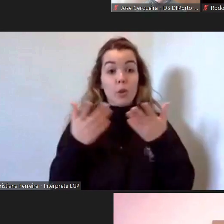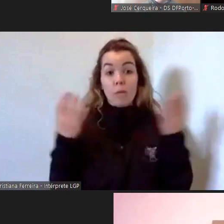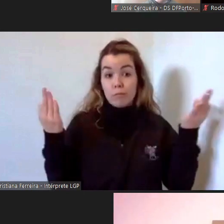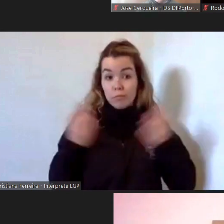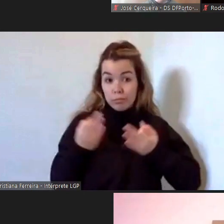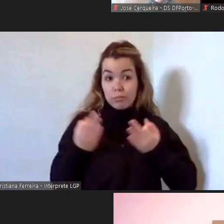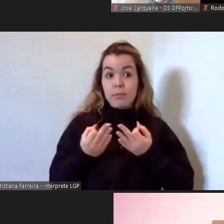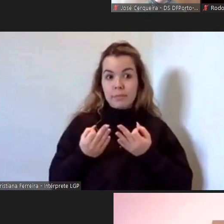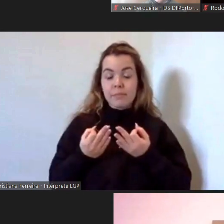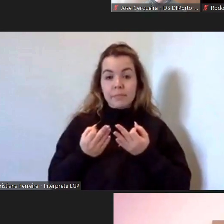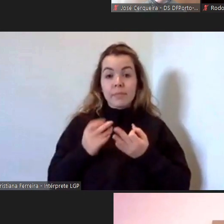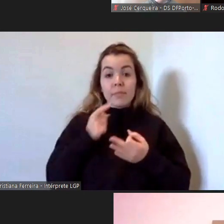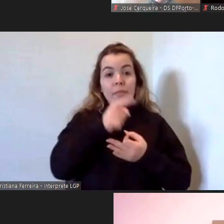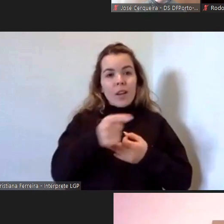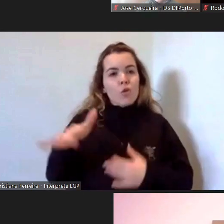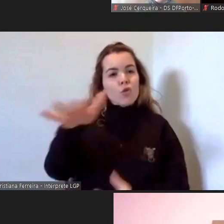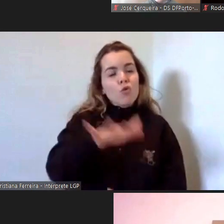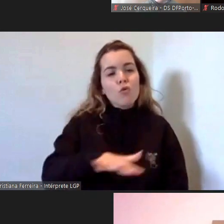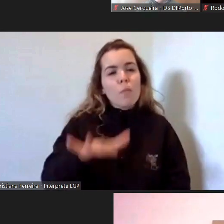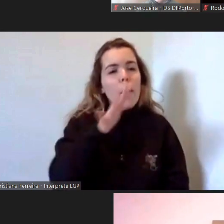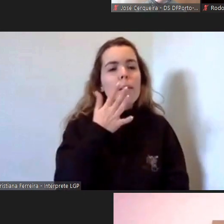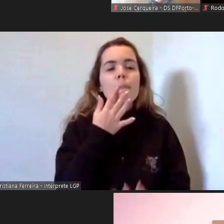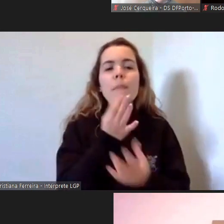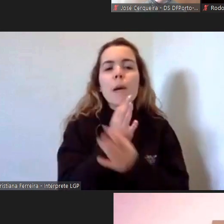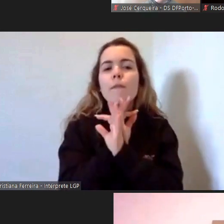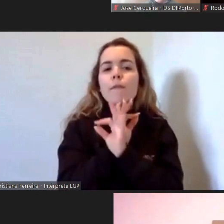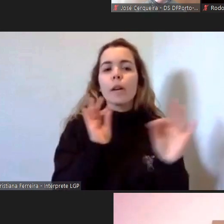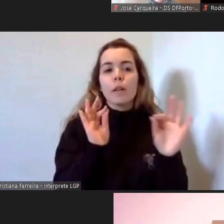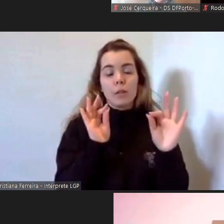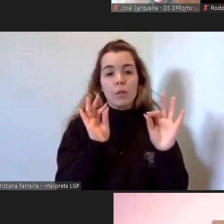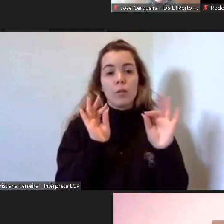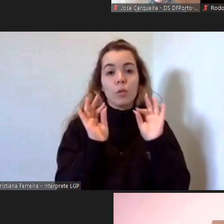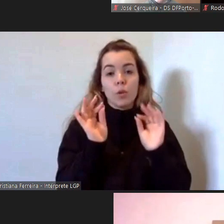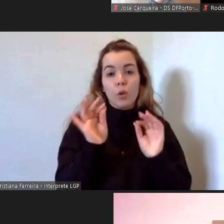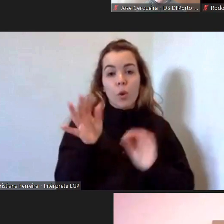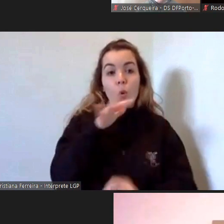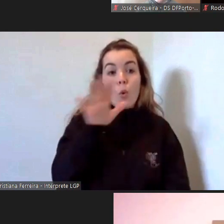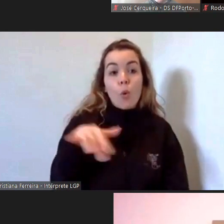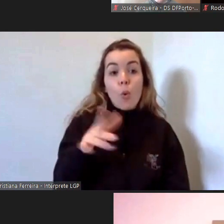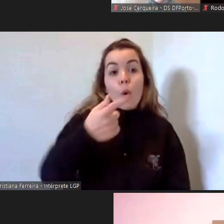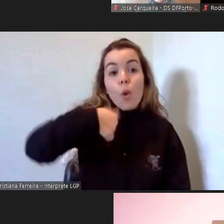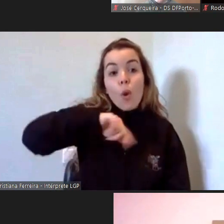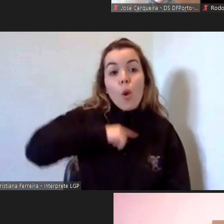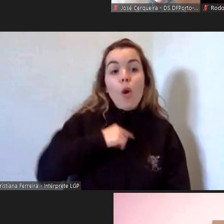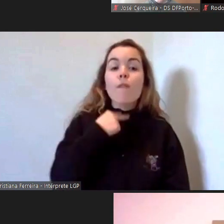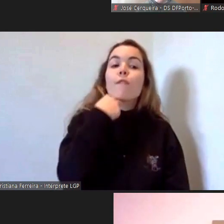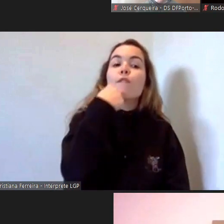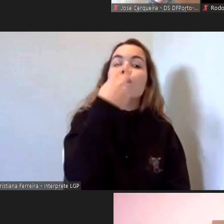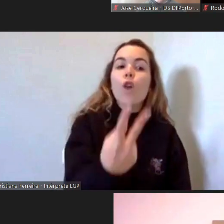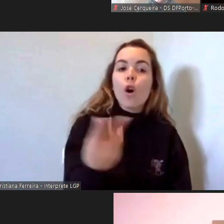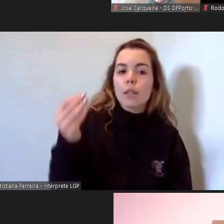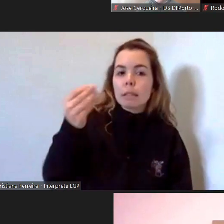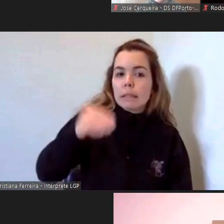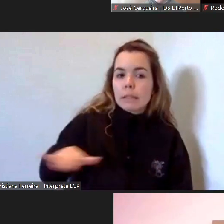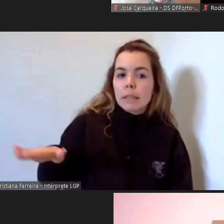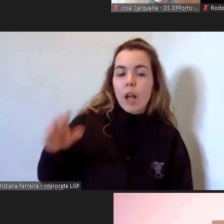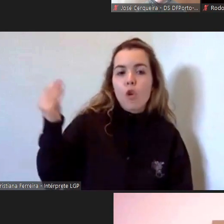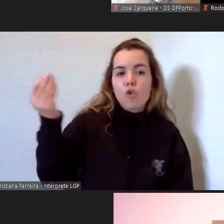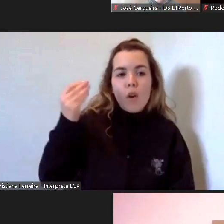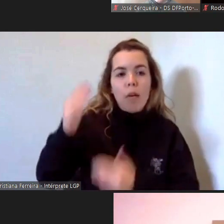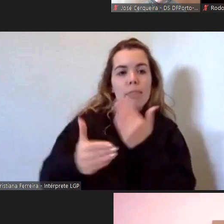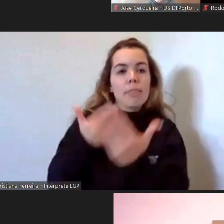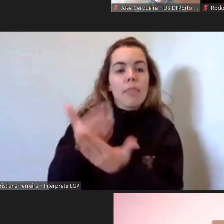sido um espaço extraordinário em que conseguimos dar-lhes voz também não é o direito à